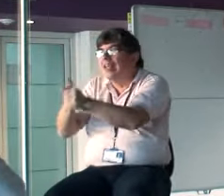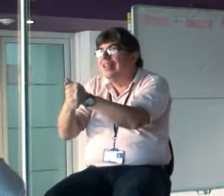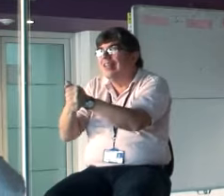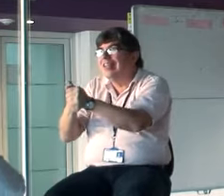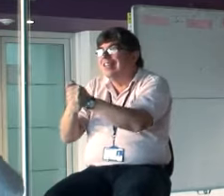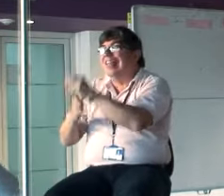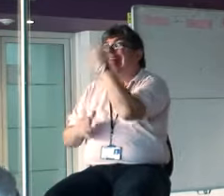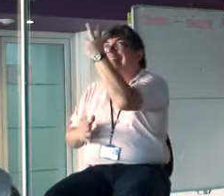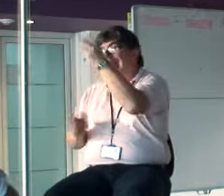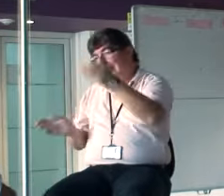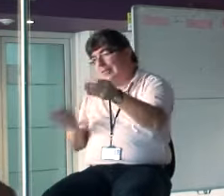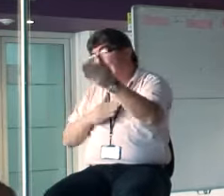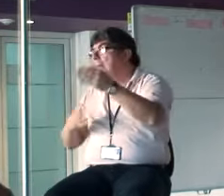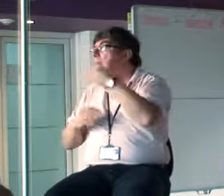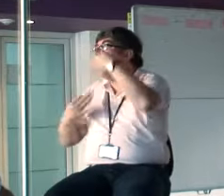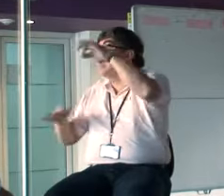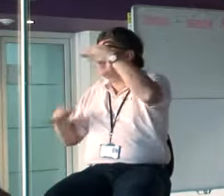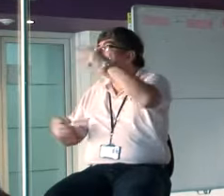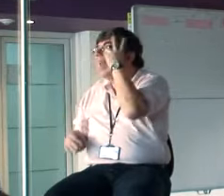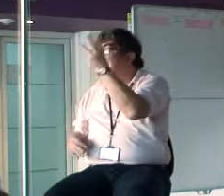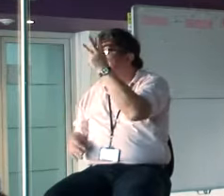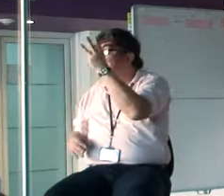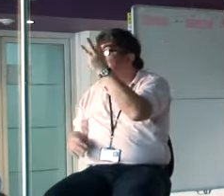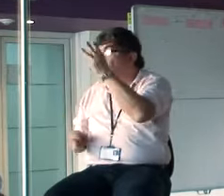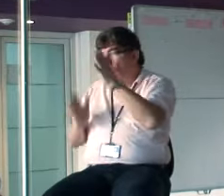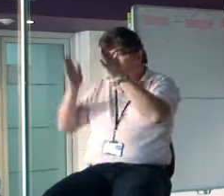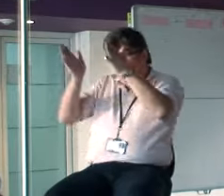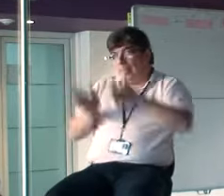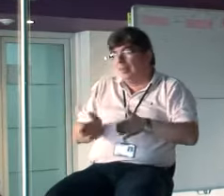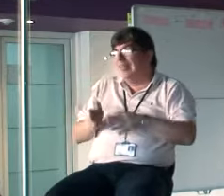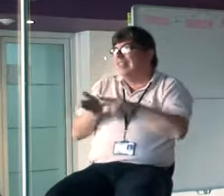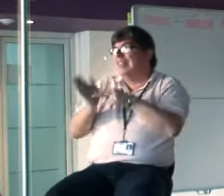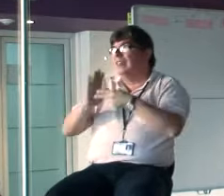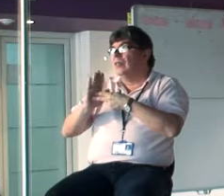páginas, una página equivale a un minuto.